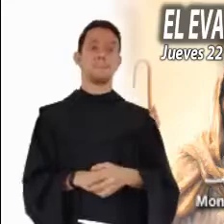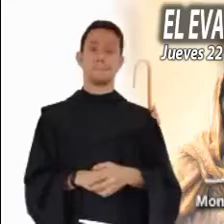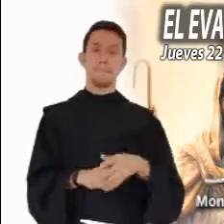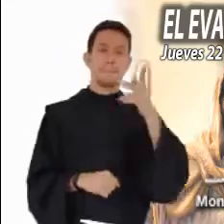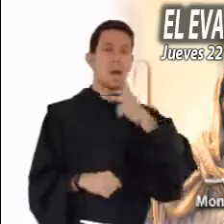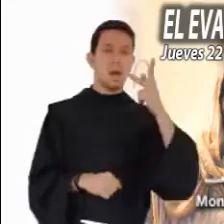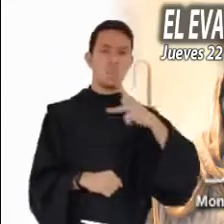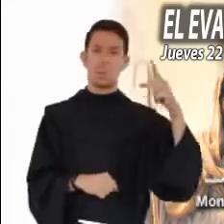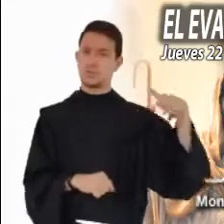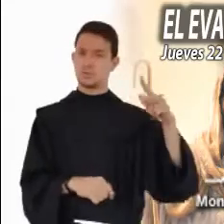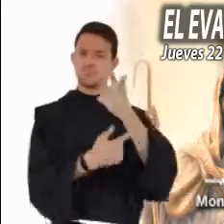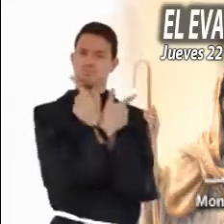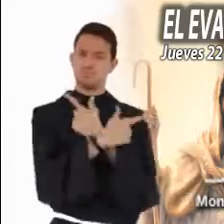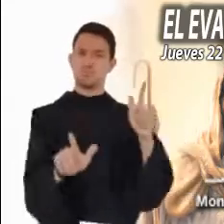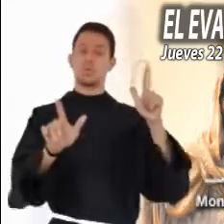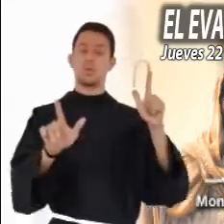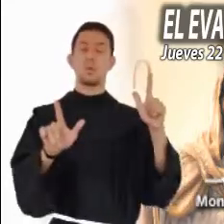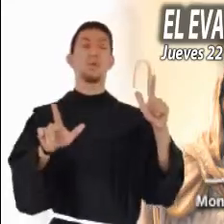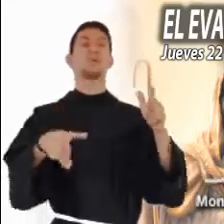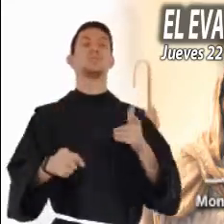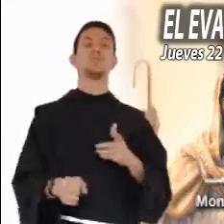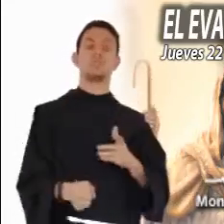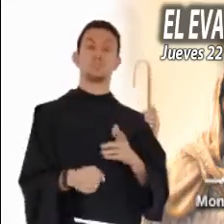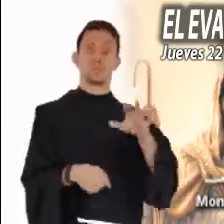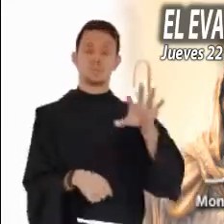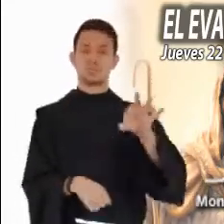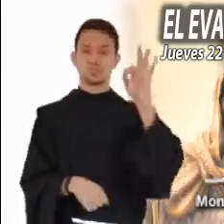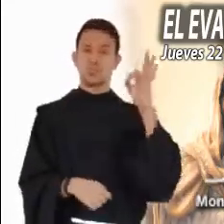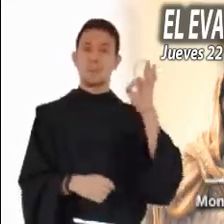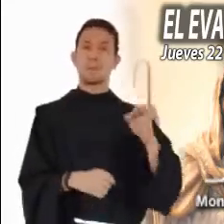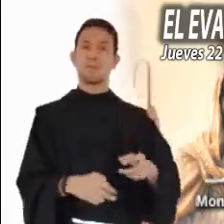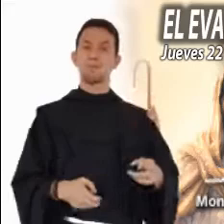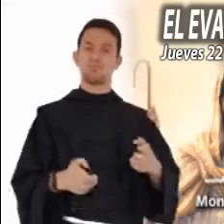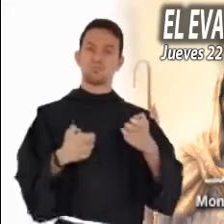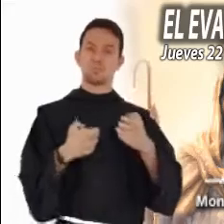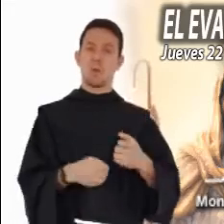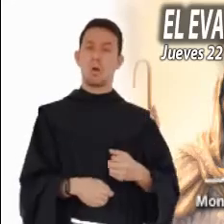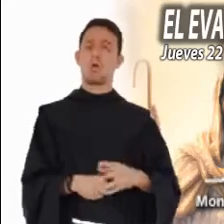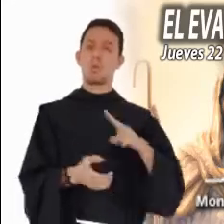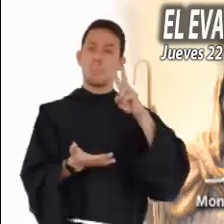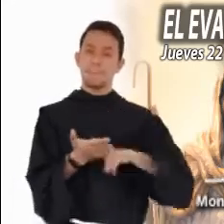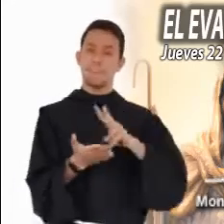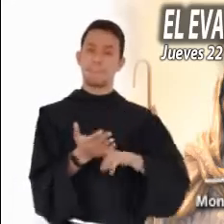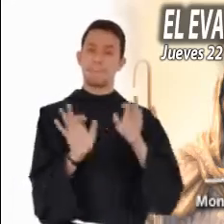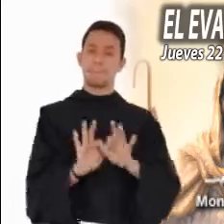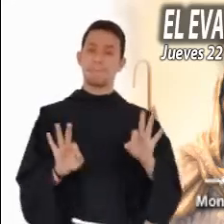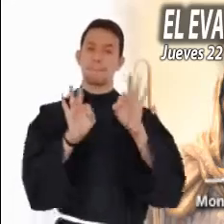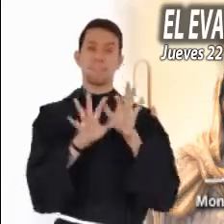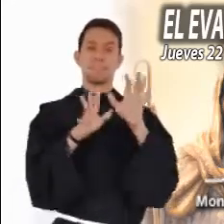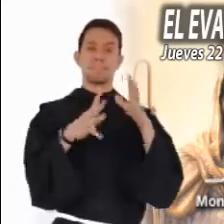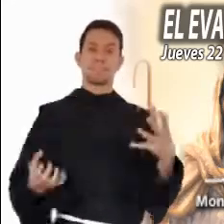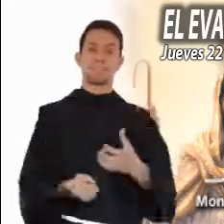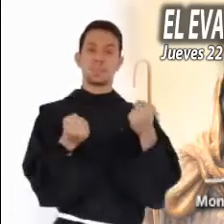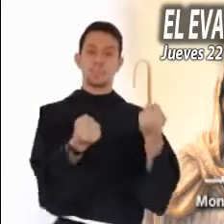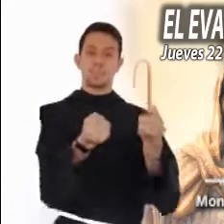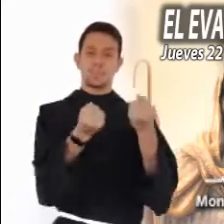traerán la verdadera libertad, nos ayudarán a encontrar el verdadero tesoro y nos darán la